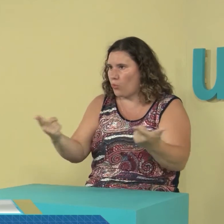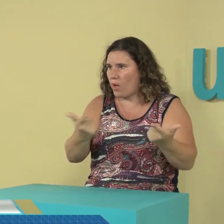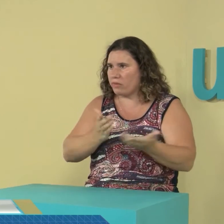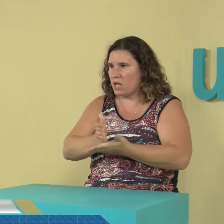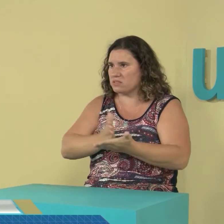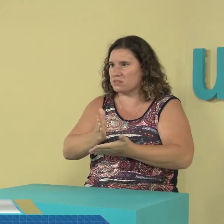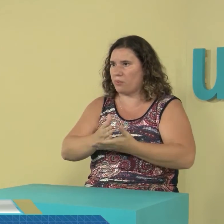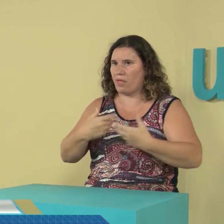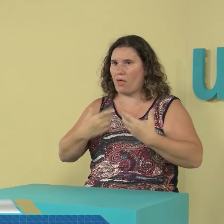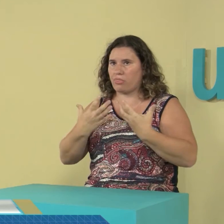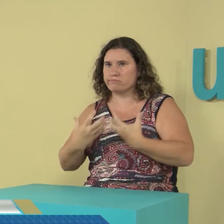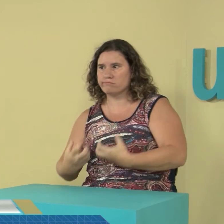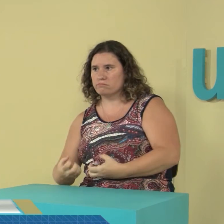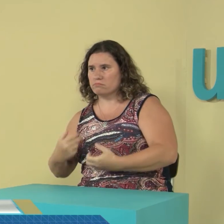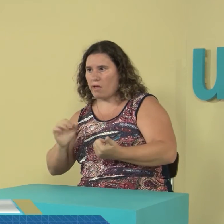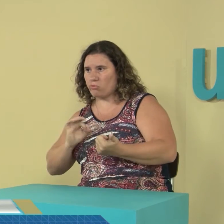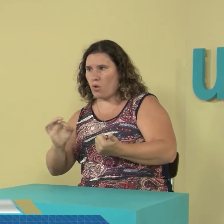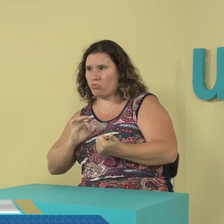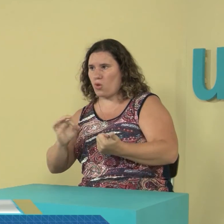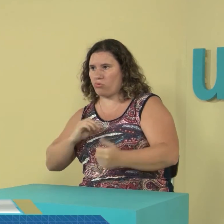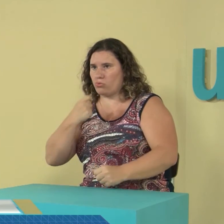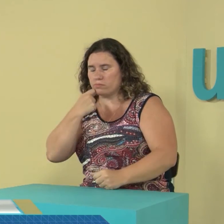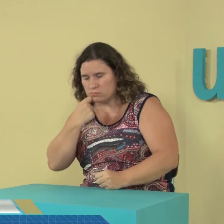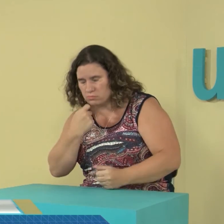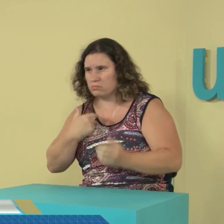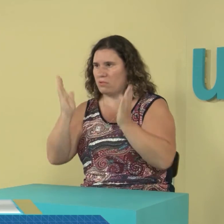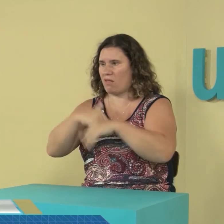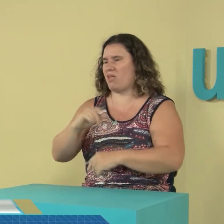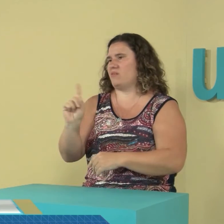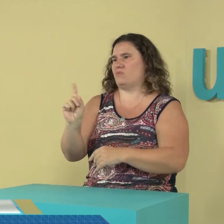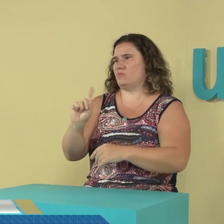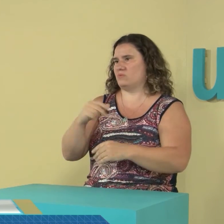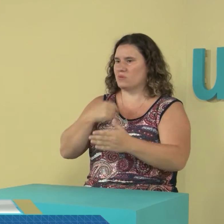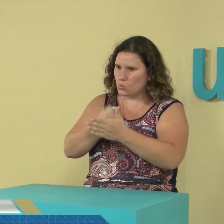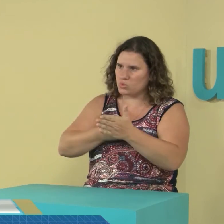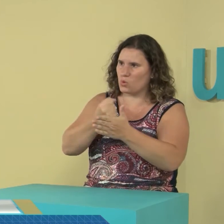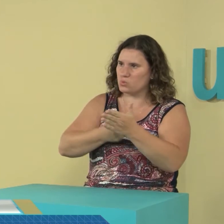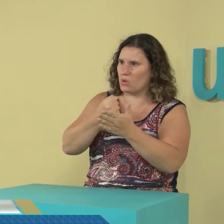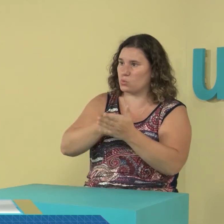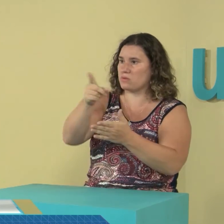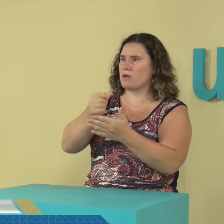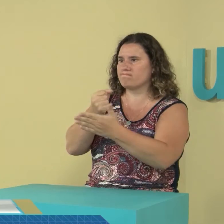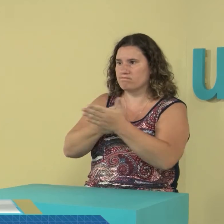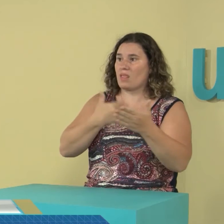Podemos ir al teatro, no podemos ir a ningún lado. Entonces, hay muchos años de no haber habido accesibilidad.